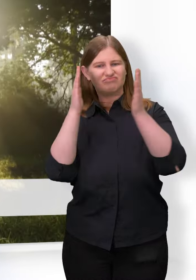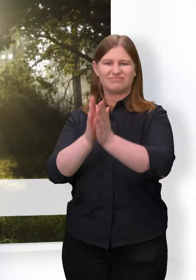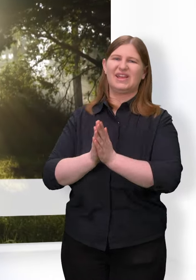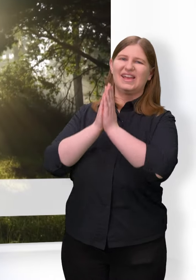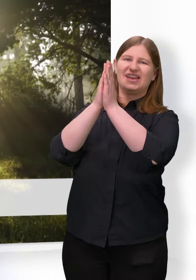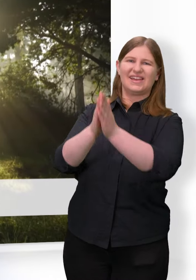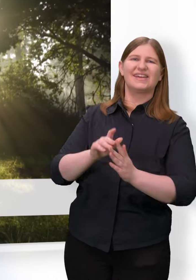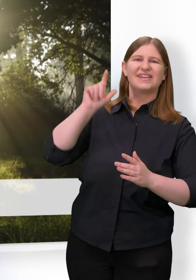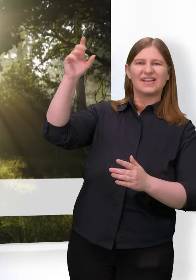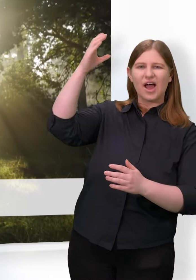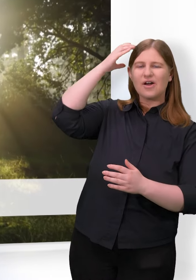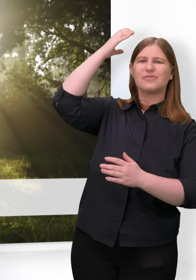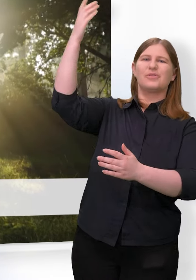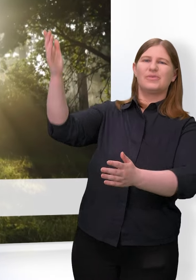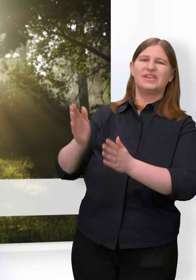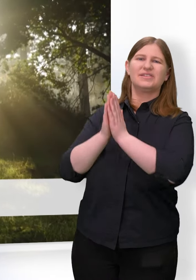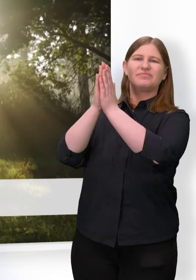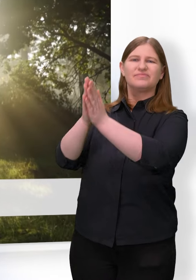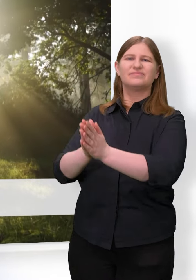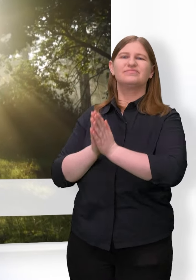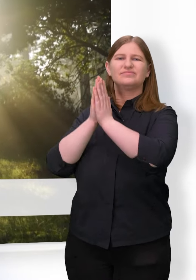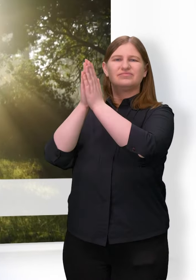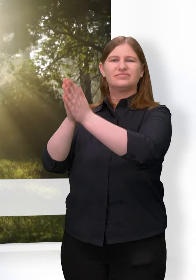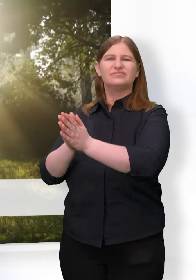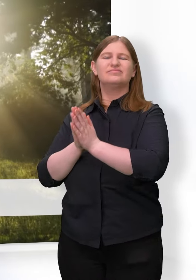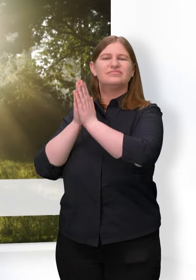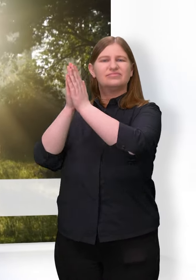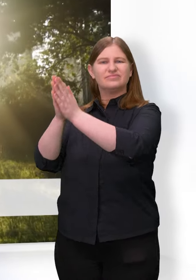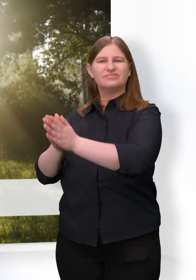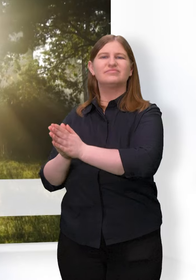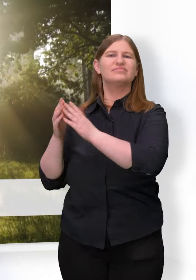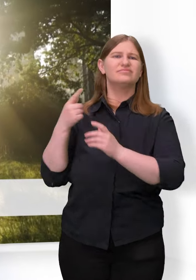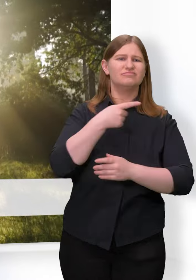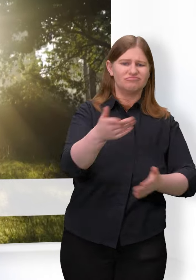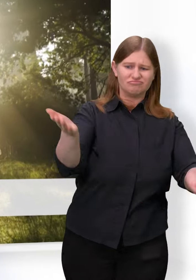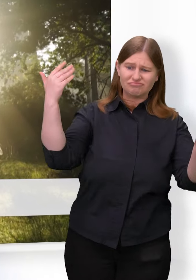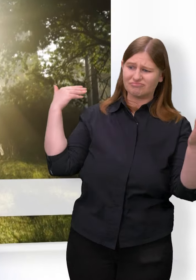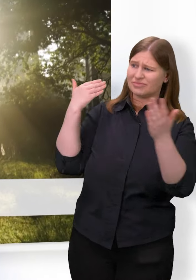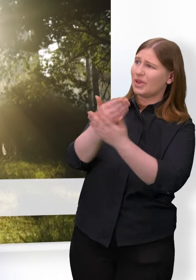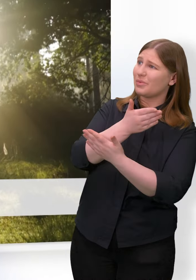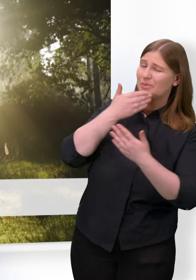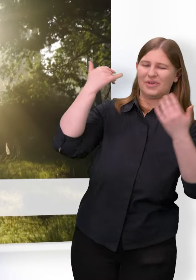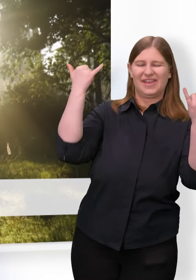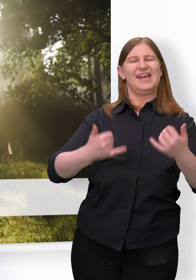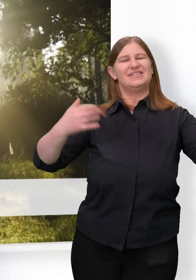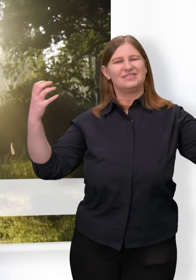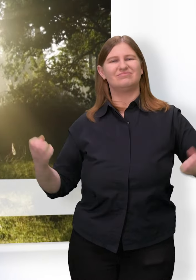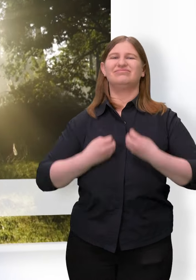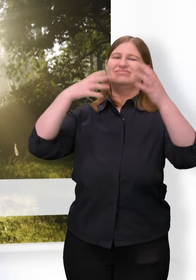den König an. Sing, wir gehen aus zuvor,